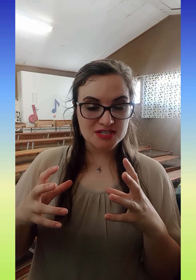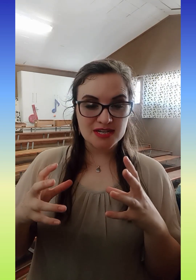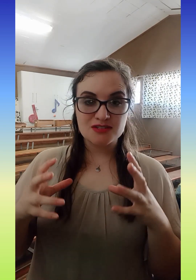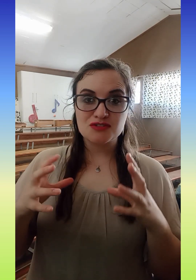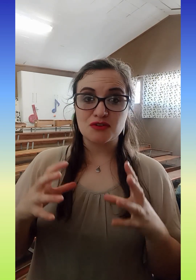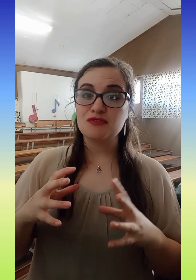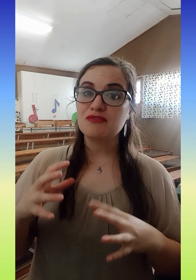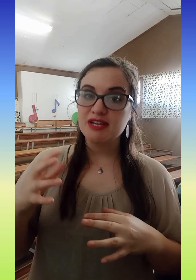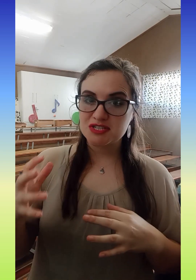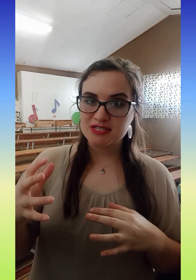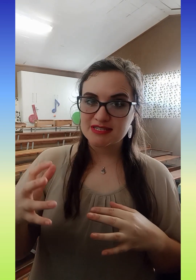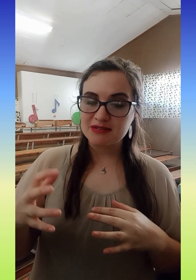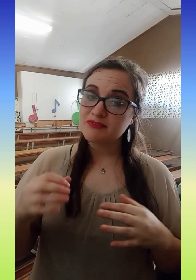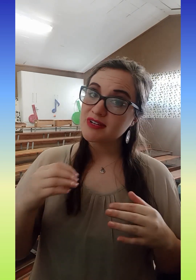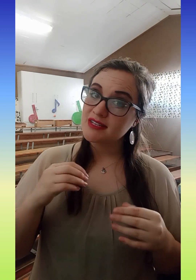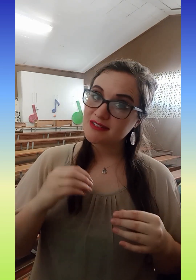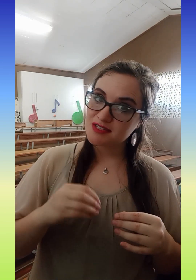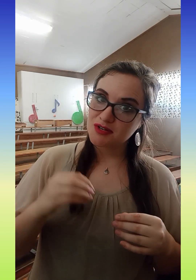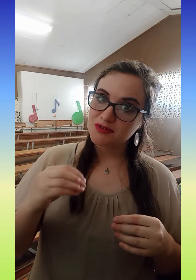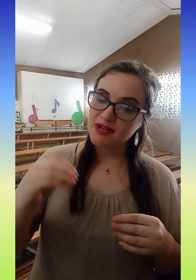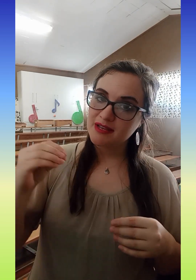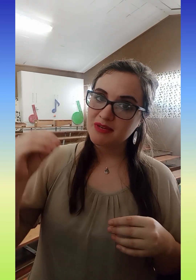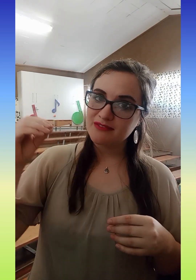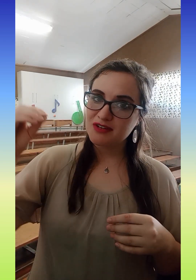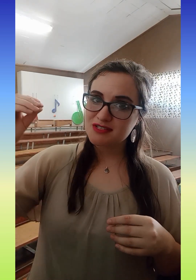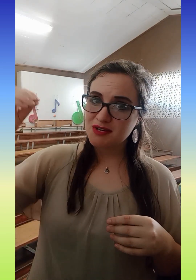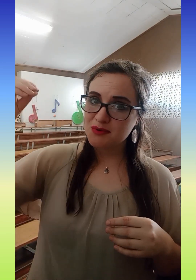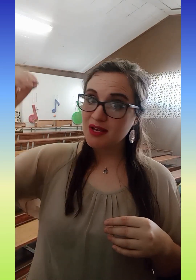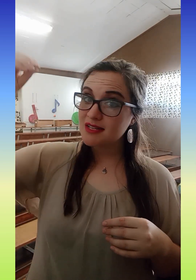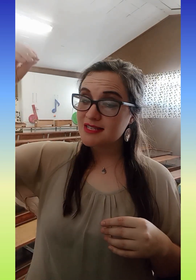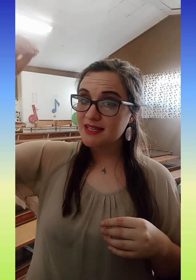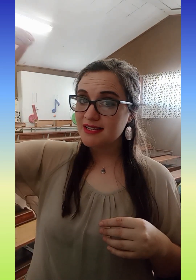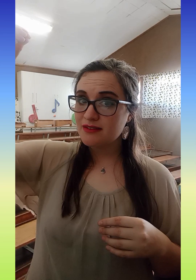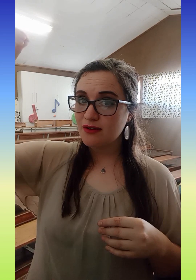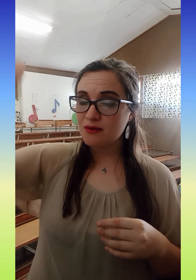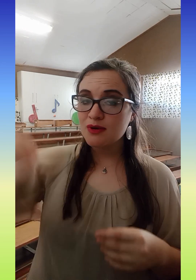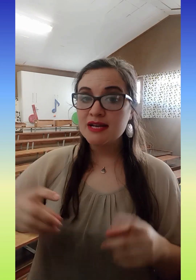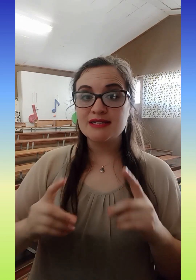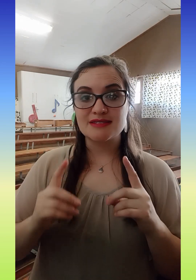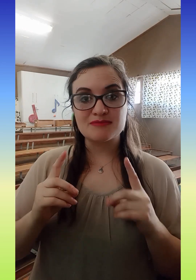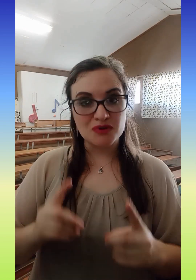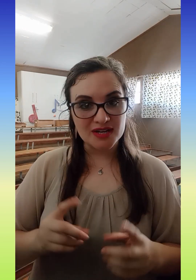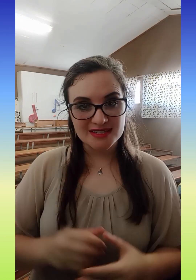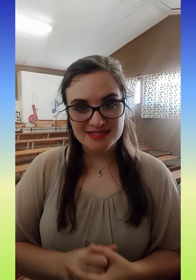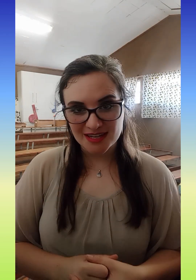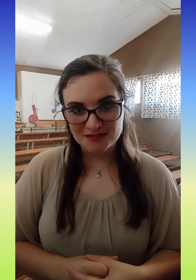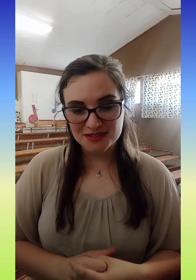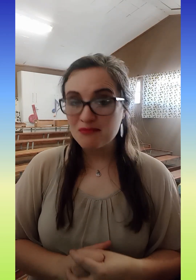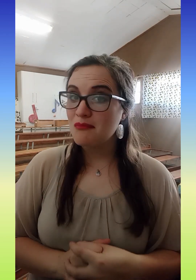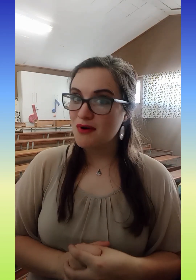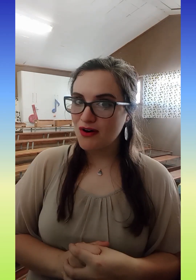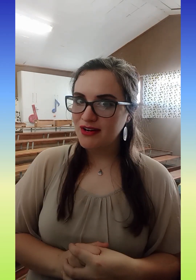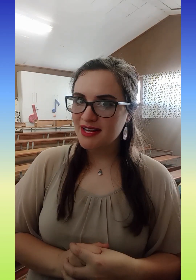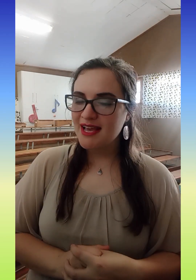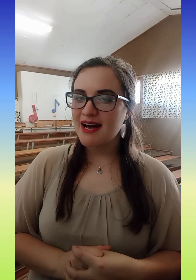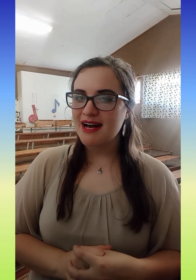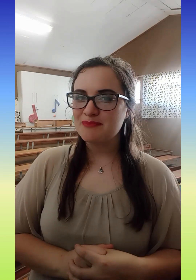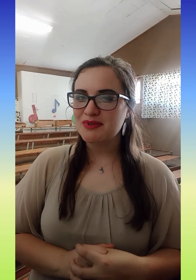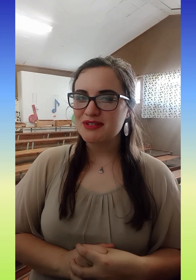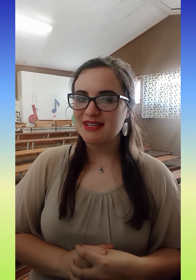Solfège systeem vanwij is baie die selfde maar, hy praat nou